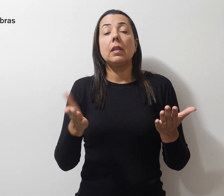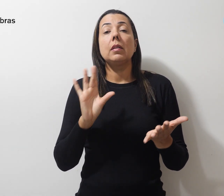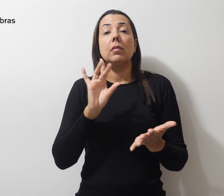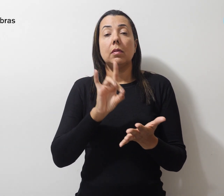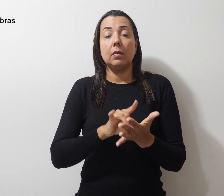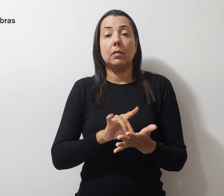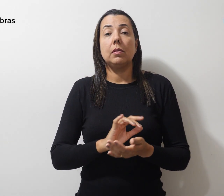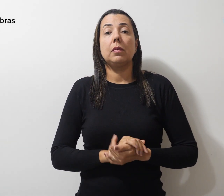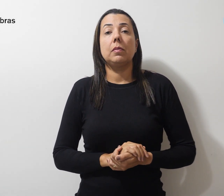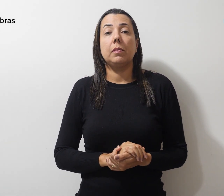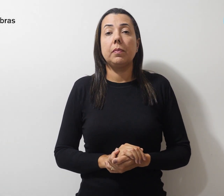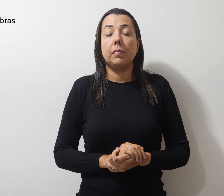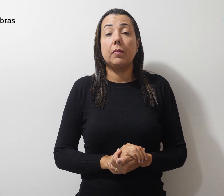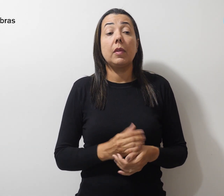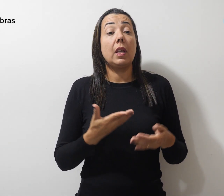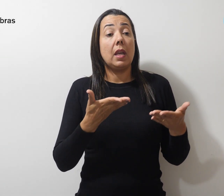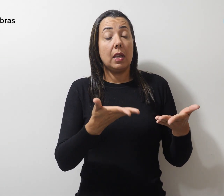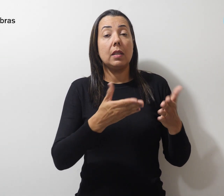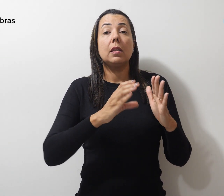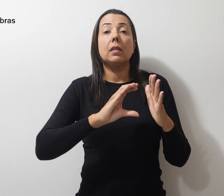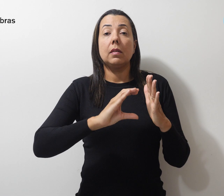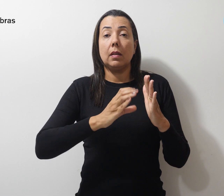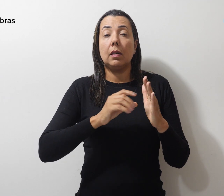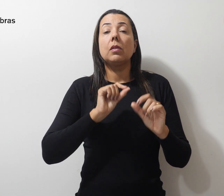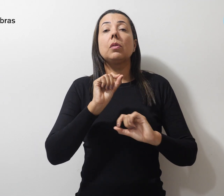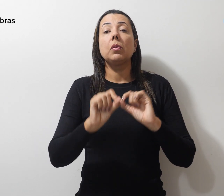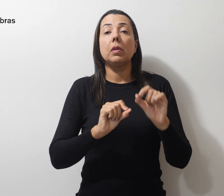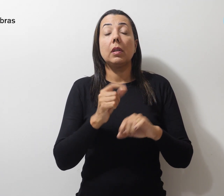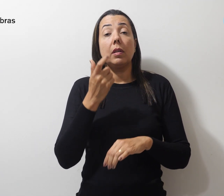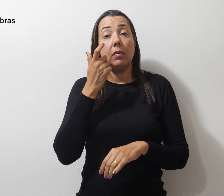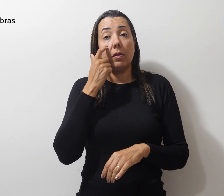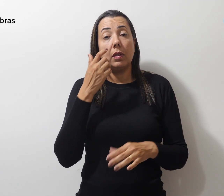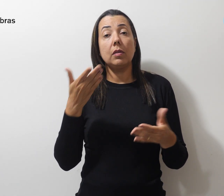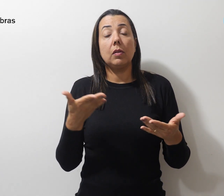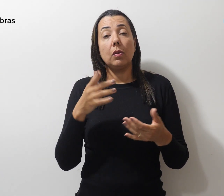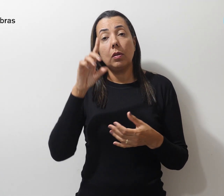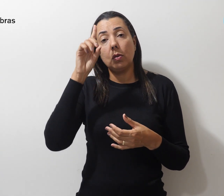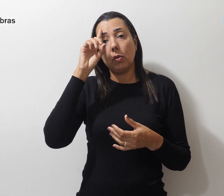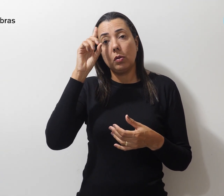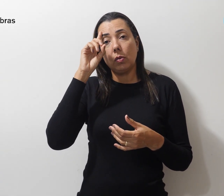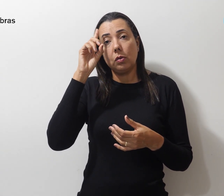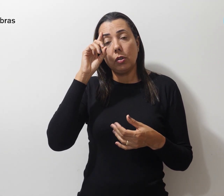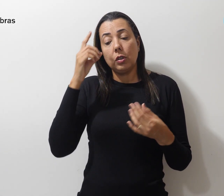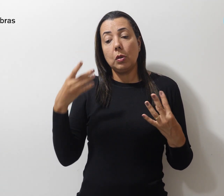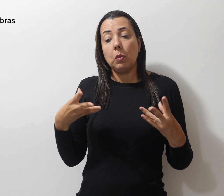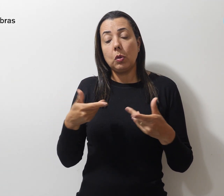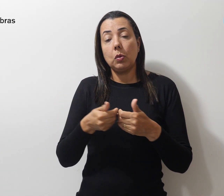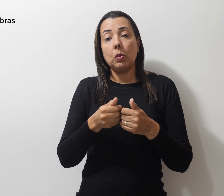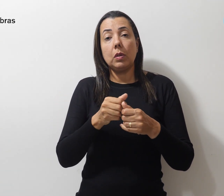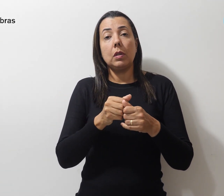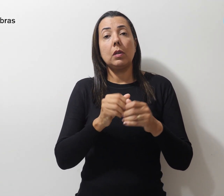E esses dados serão vistos diariamente por toda a comunidade escolar,